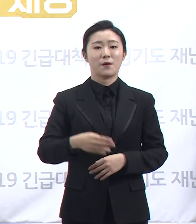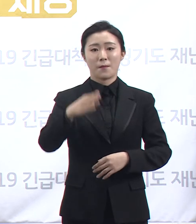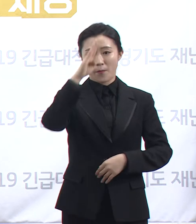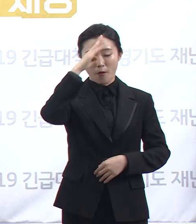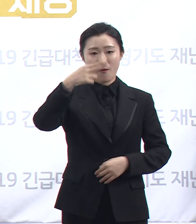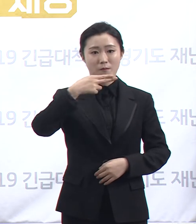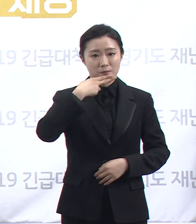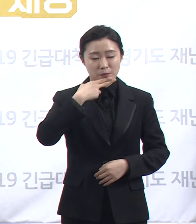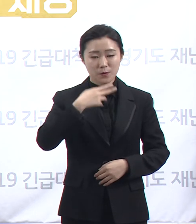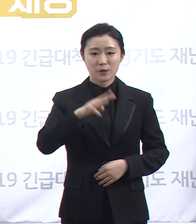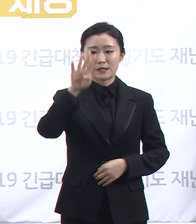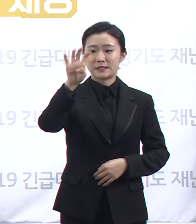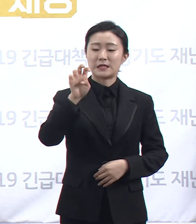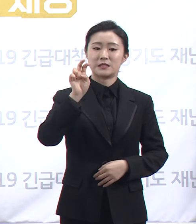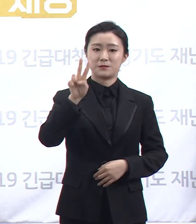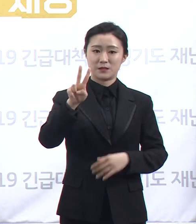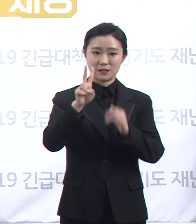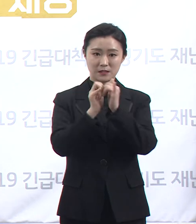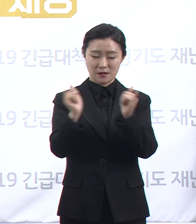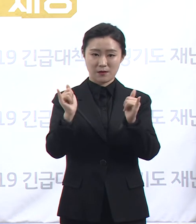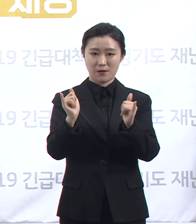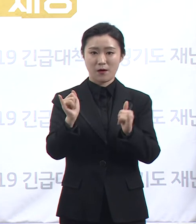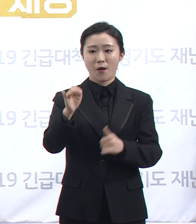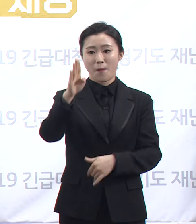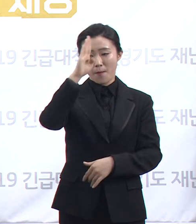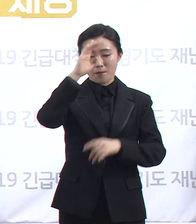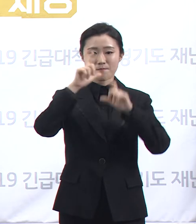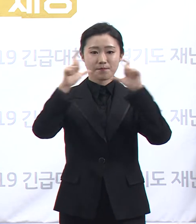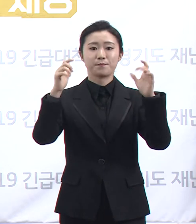396명은 결과를 기다리는 중입니다.